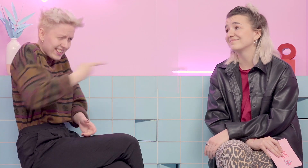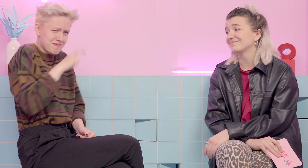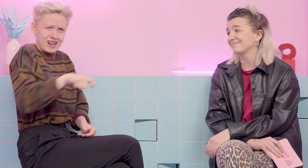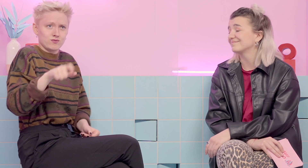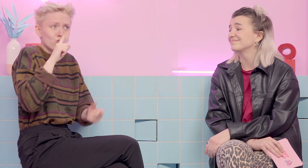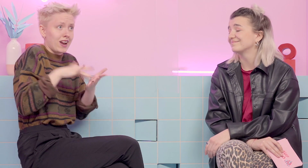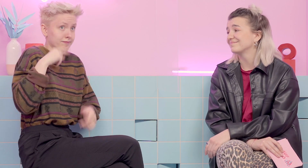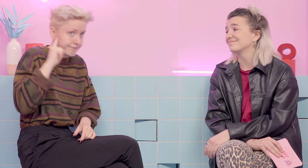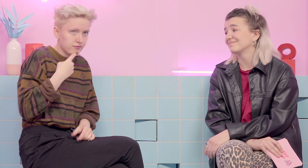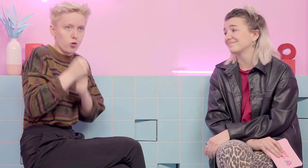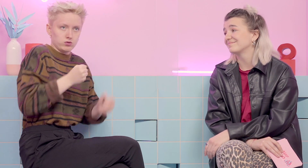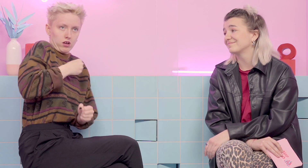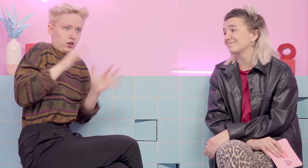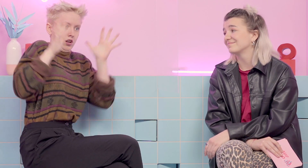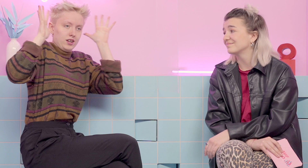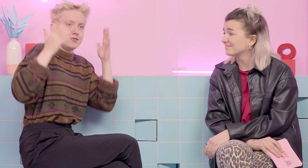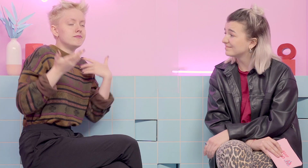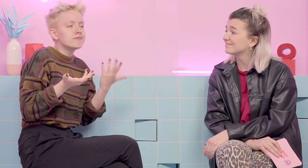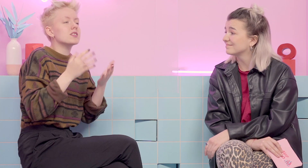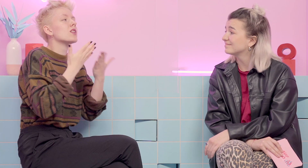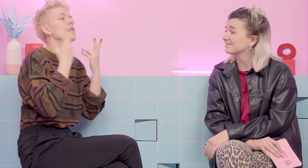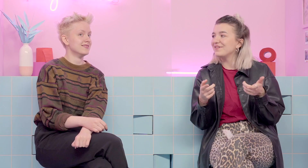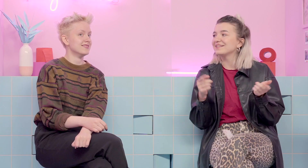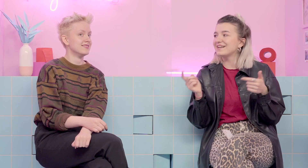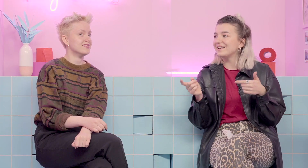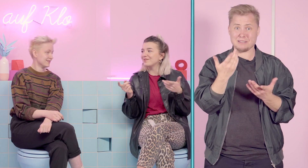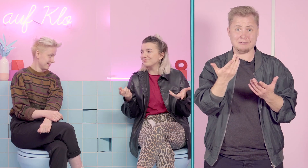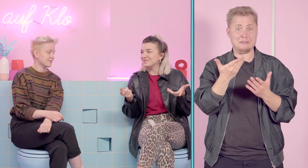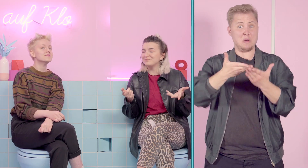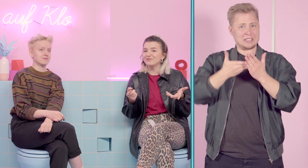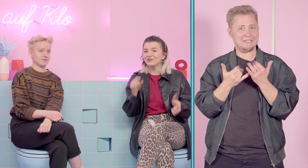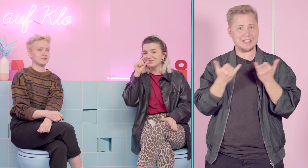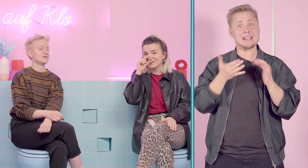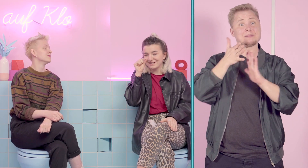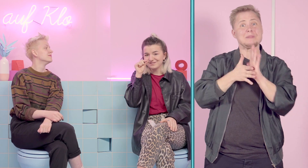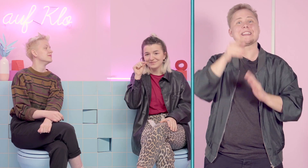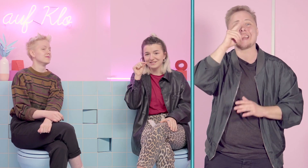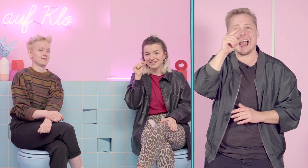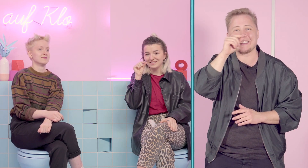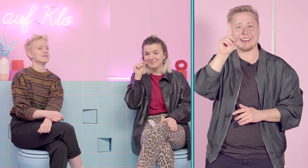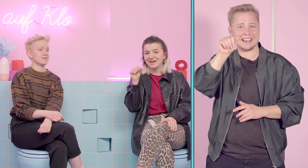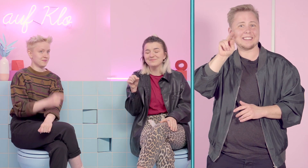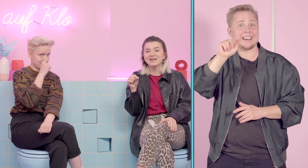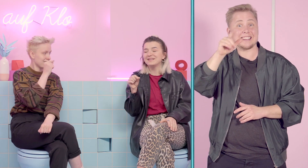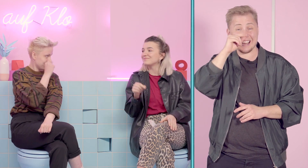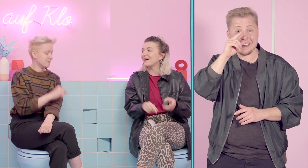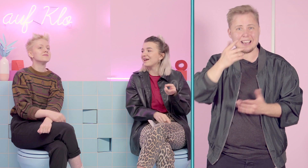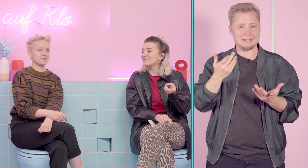Mensch, wie du und bin halt taub, aber kein Grund zur Panik. Während Dana sich mir vorgestellt hat mit dem Namen, ist mein Name